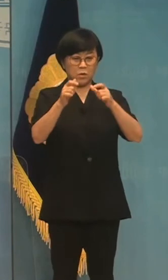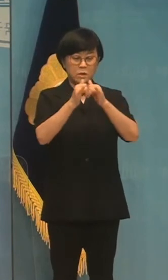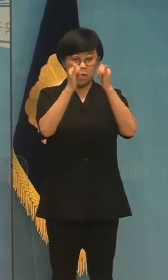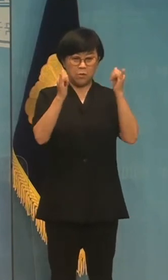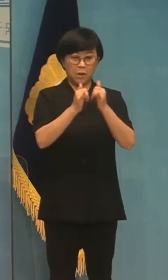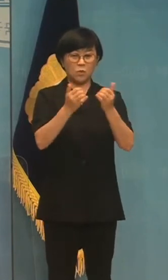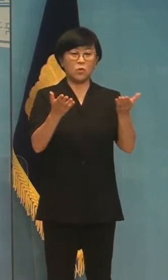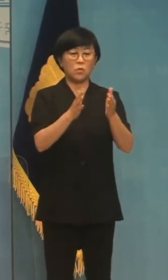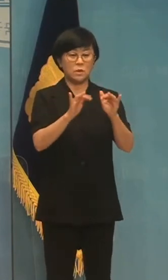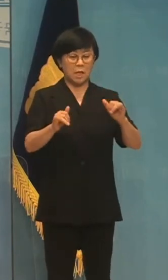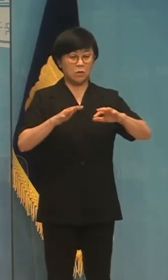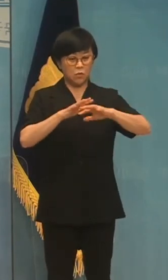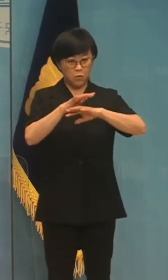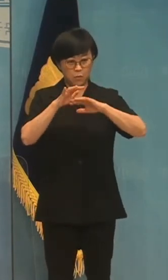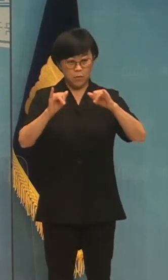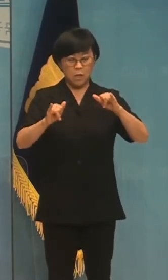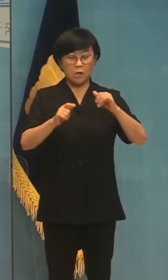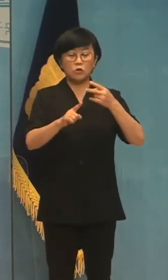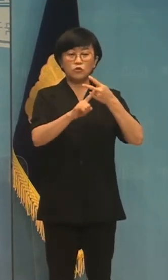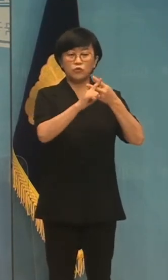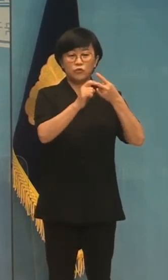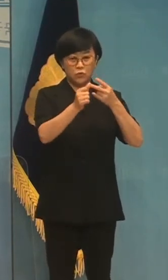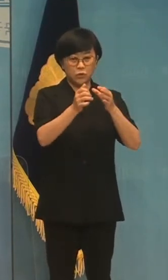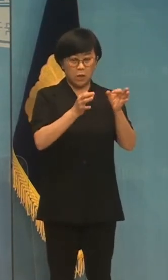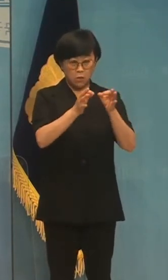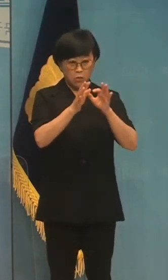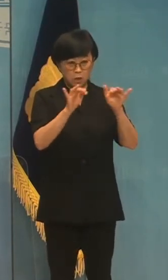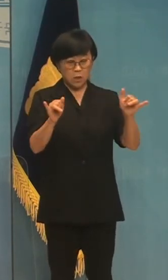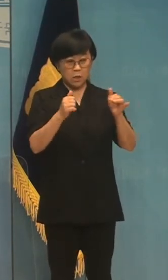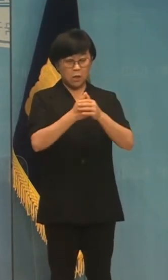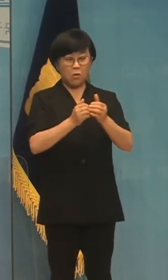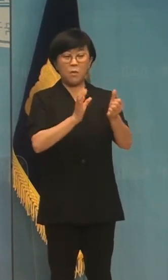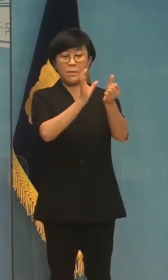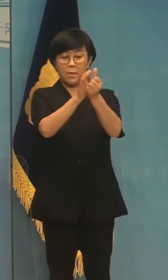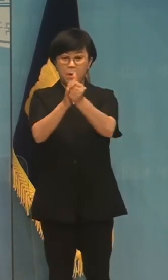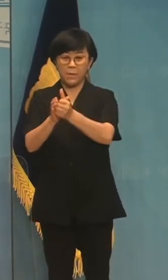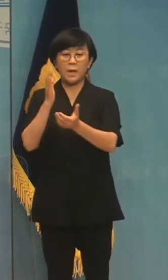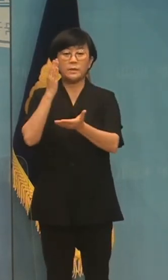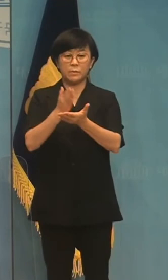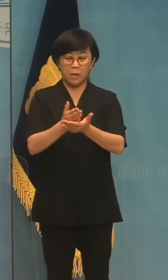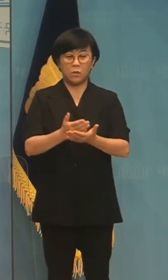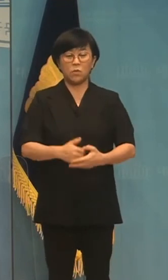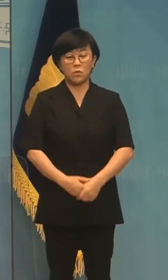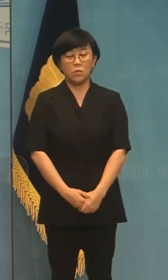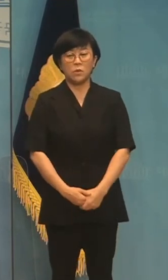노동자, 농민, 중소상공인 등에게 전파되지 않아야 합니다.